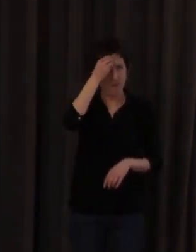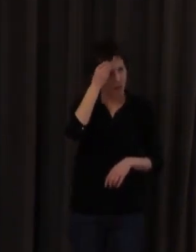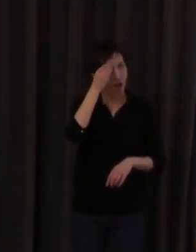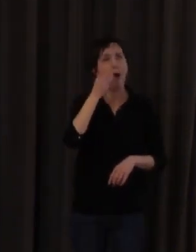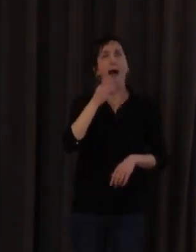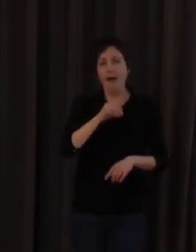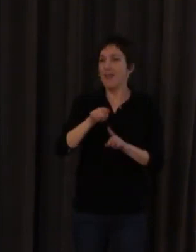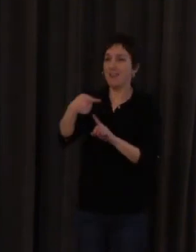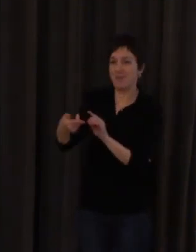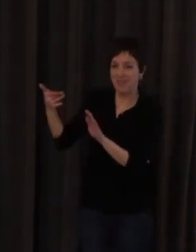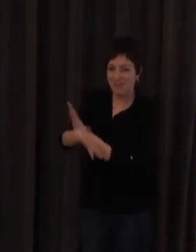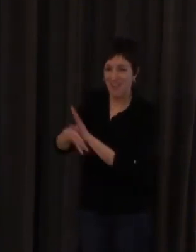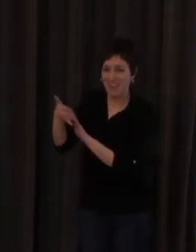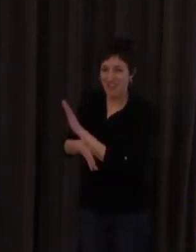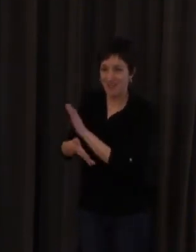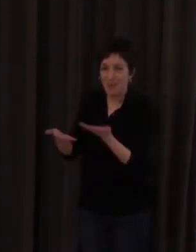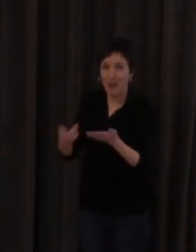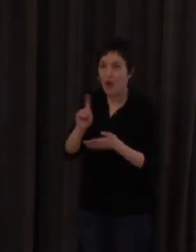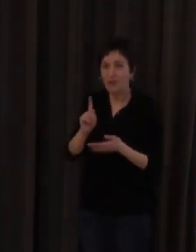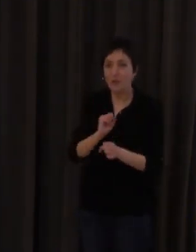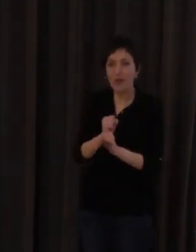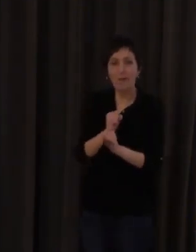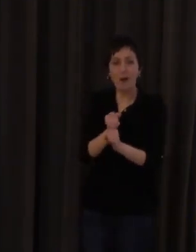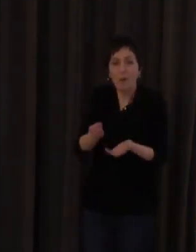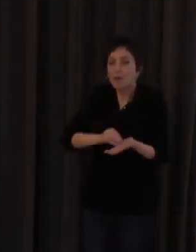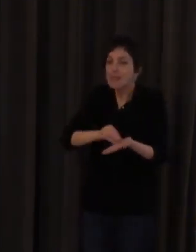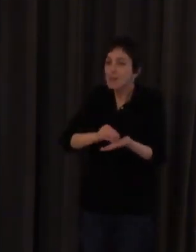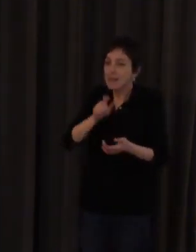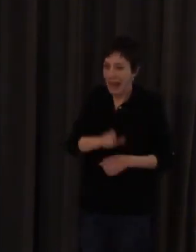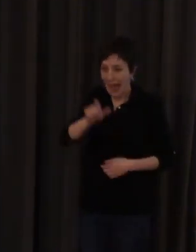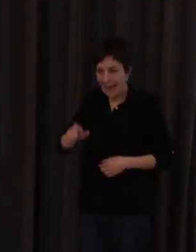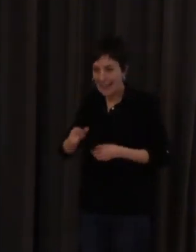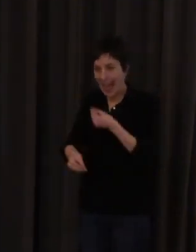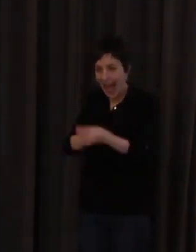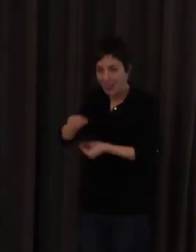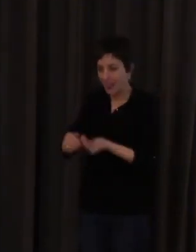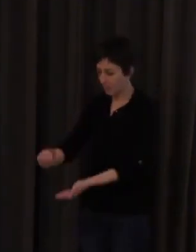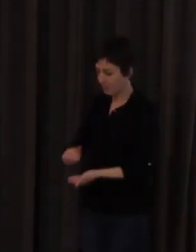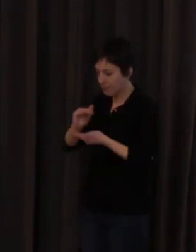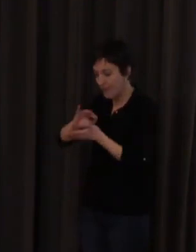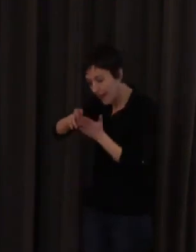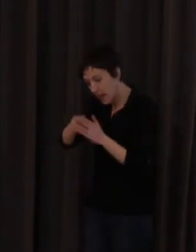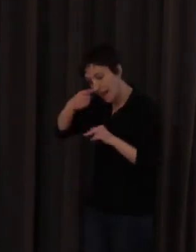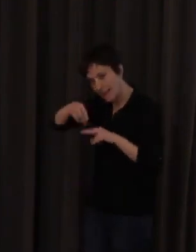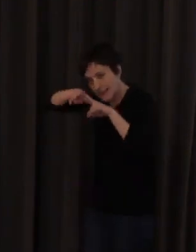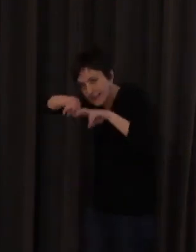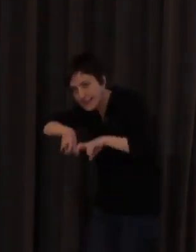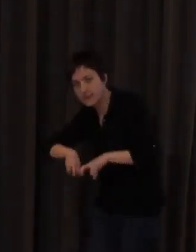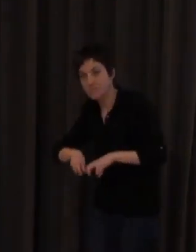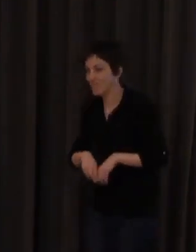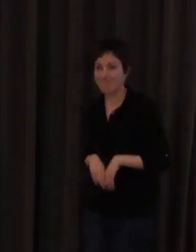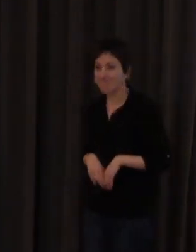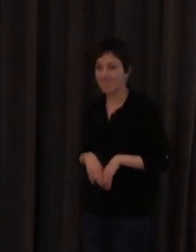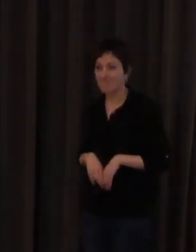y es un trabajo que tampoco he visto a mucha gente hacer incluso me refiero a